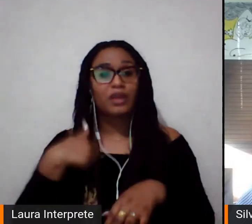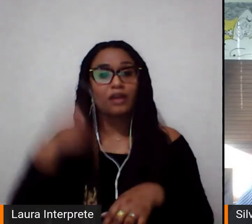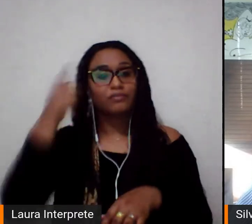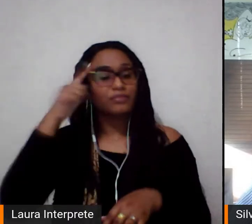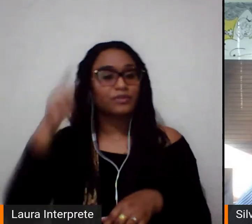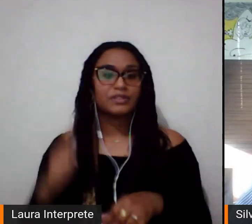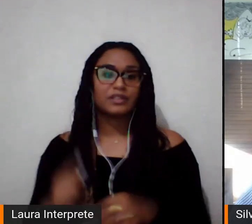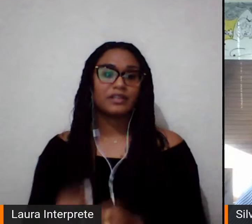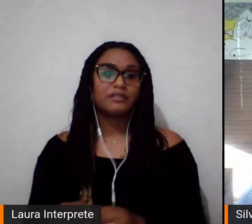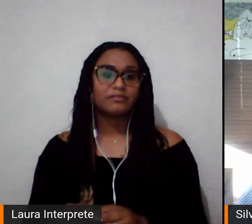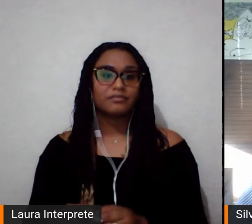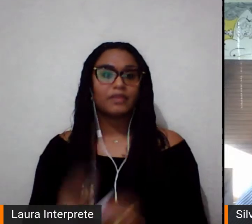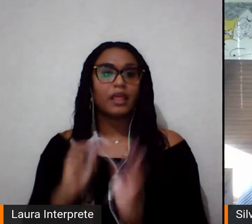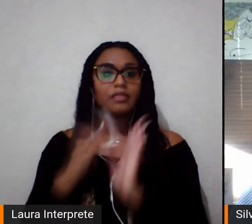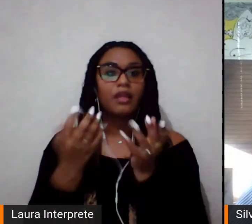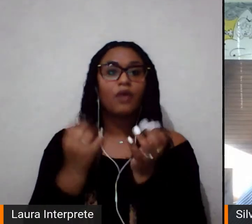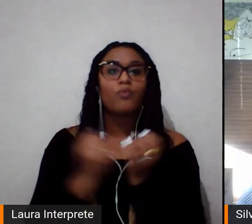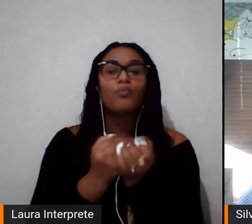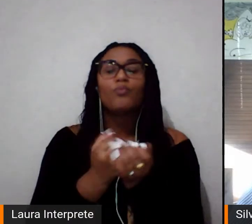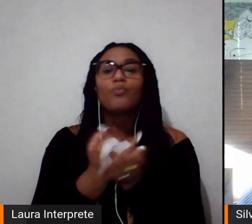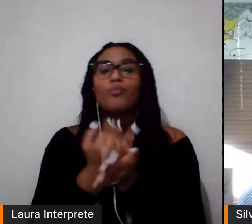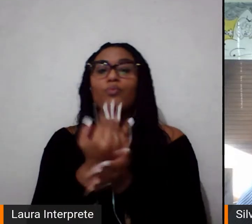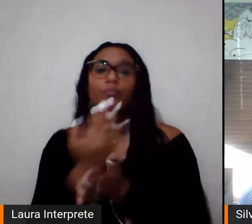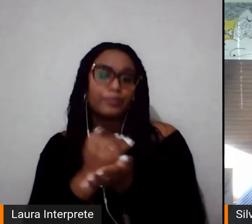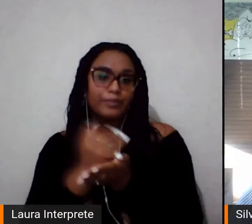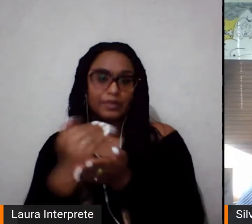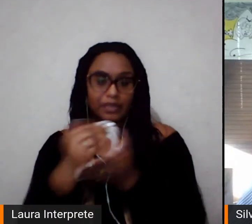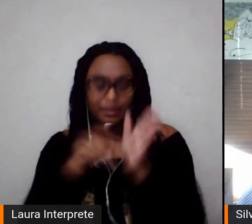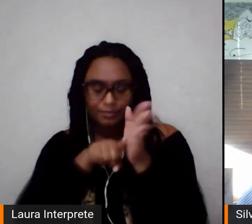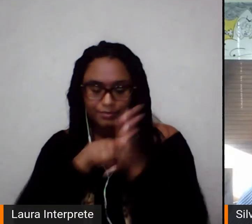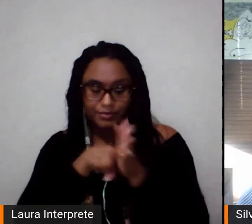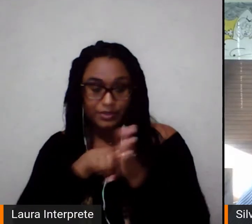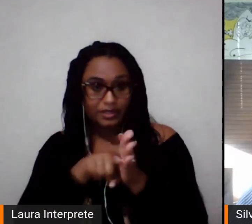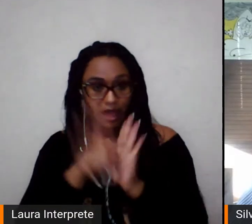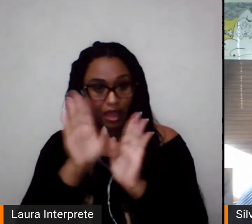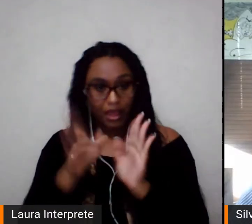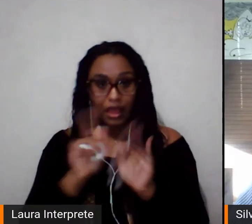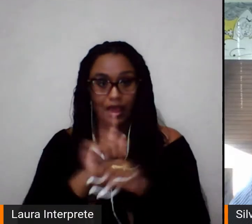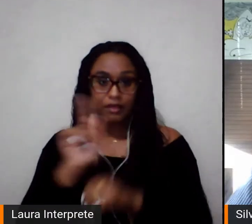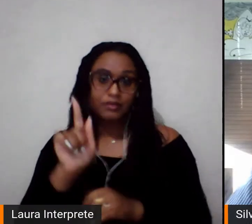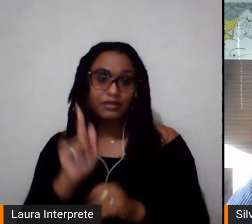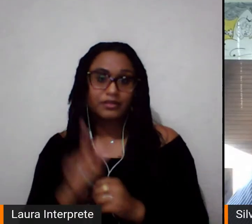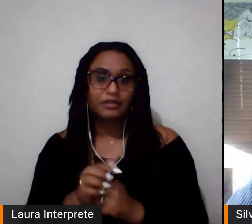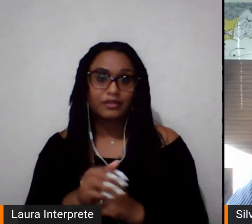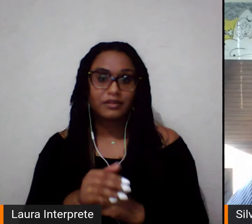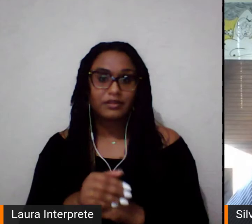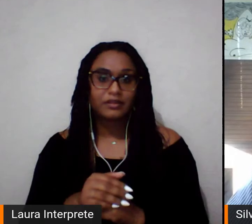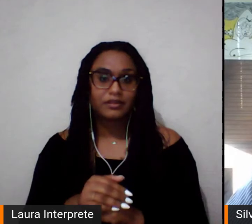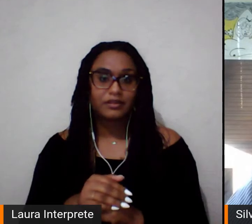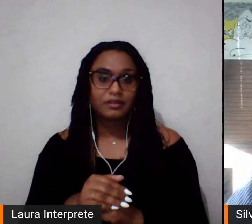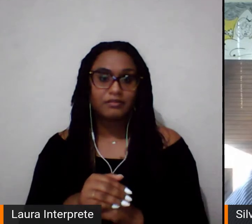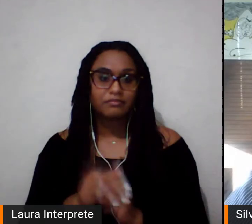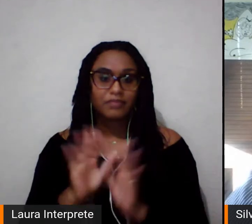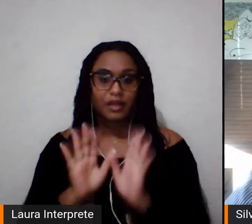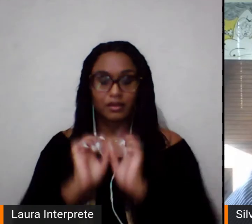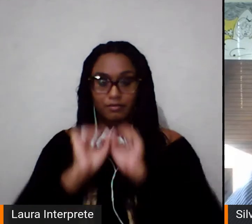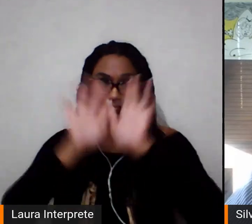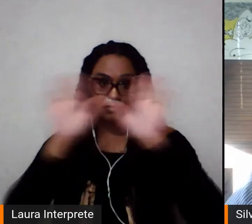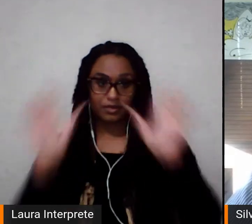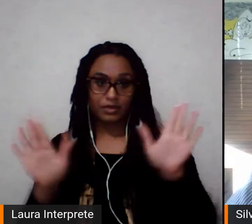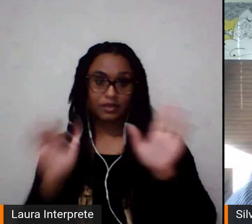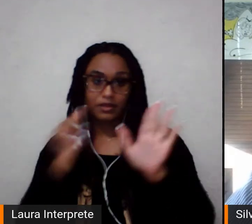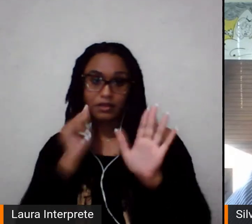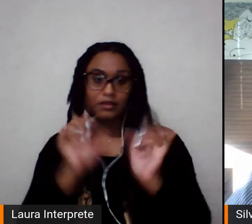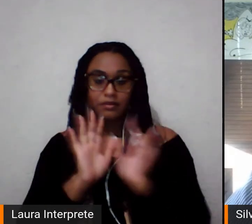quando eu começo a fazer a minha carreira, digamos assim, de pesquisadora, já na graduação, e essa carreira eu estou falando nessa concepção mais ampla, eu